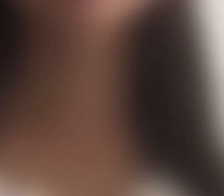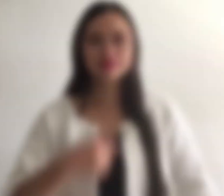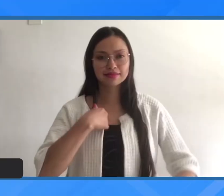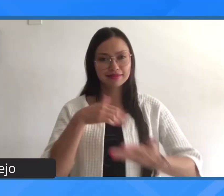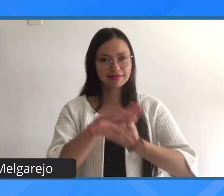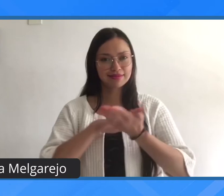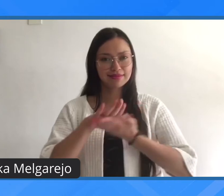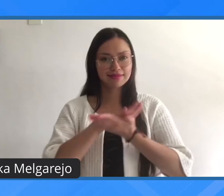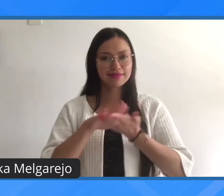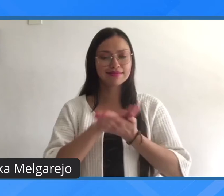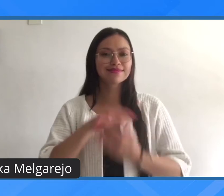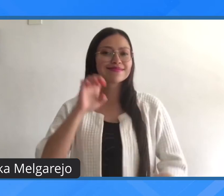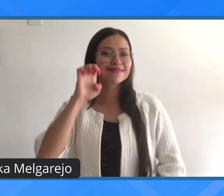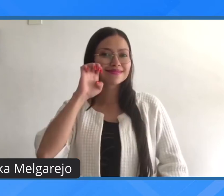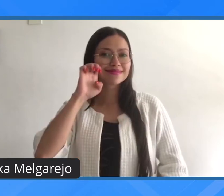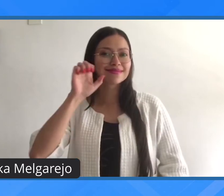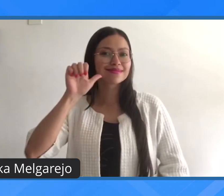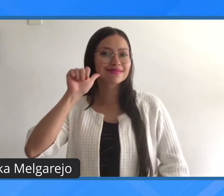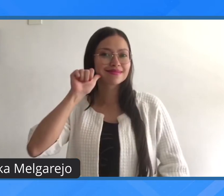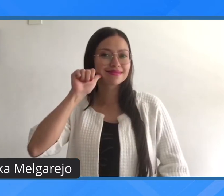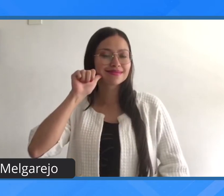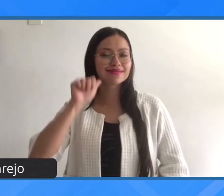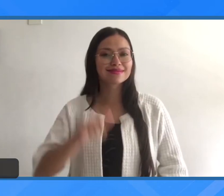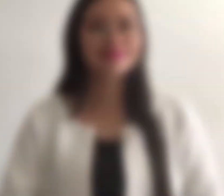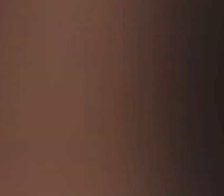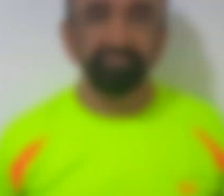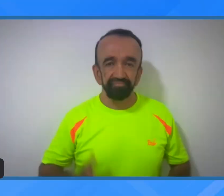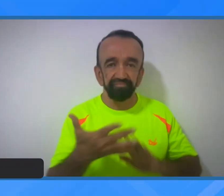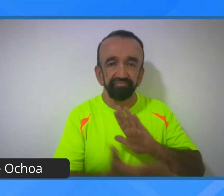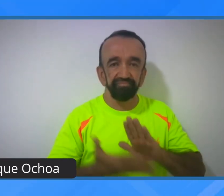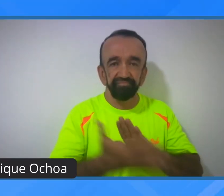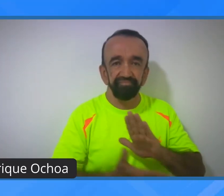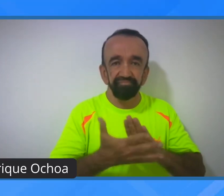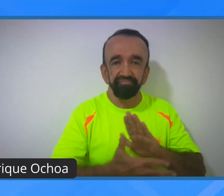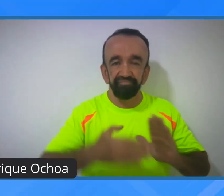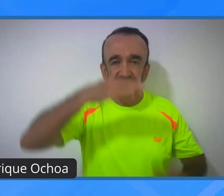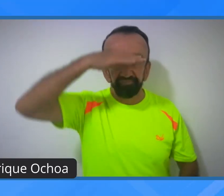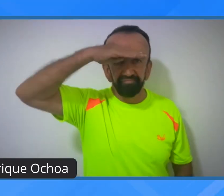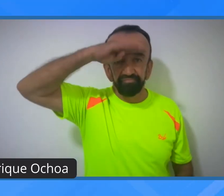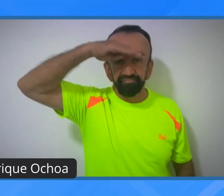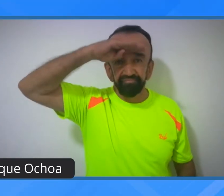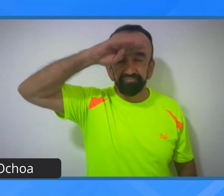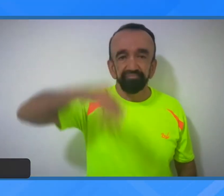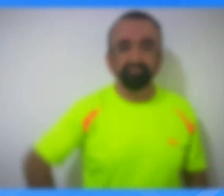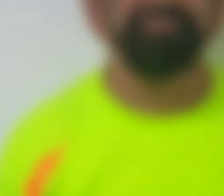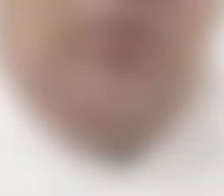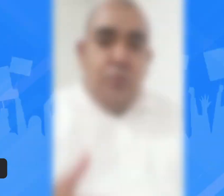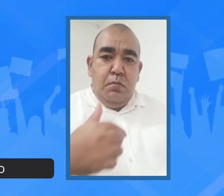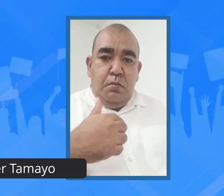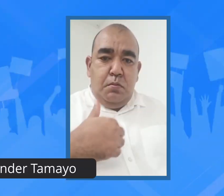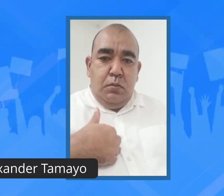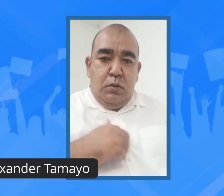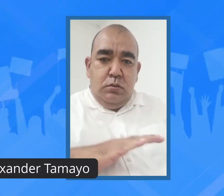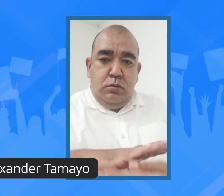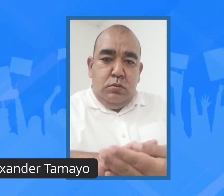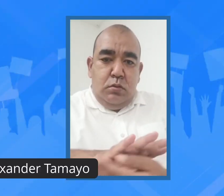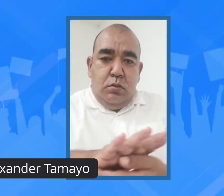Soy Erika Melgajero. Soy Enrique Ochoa. Soy